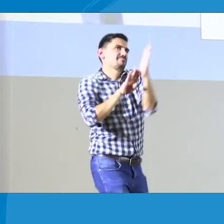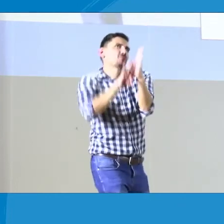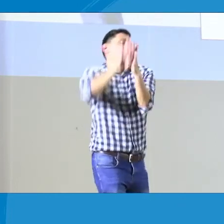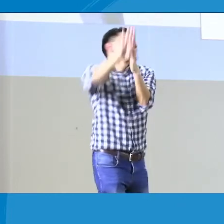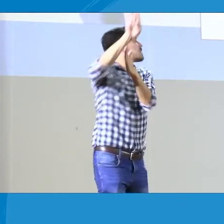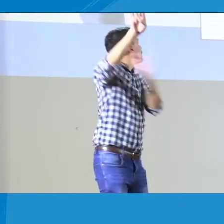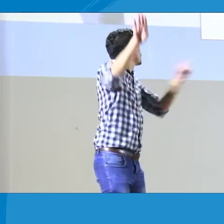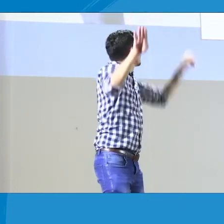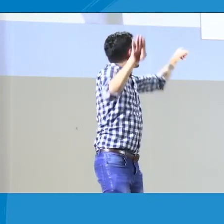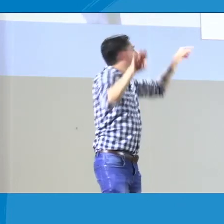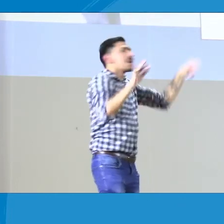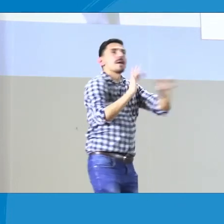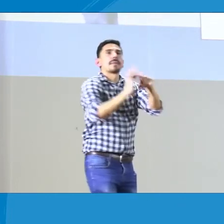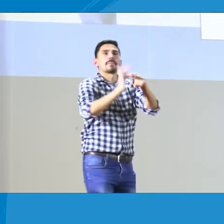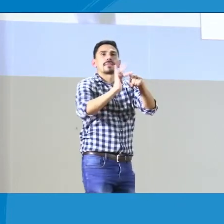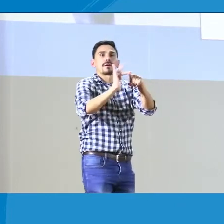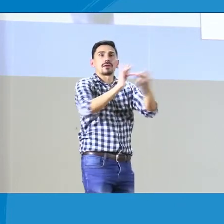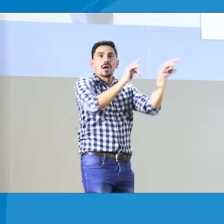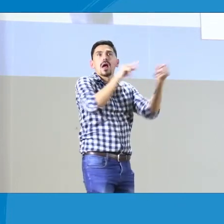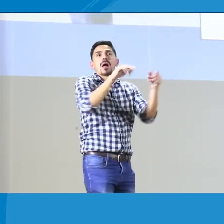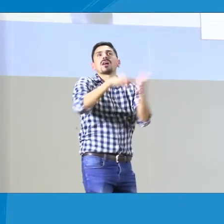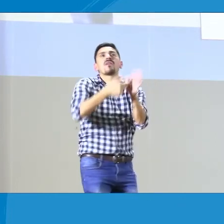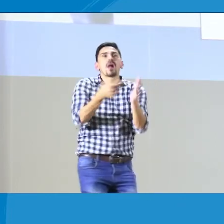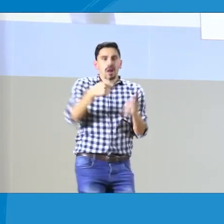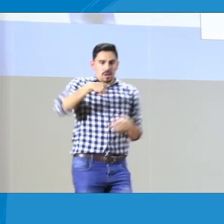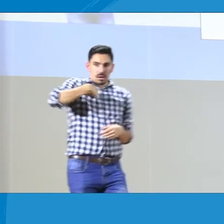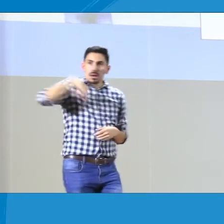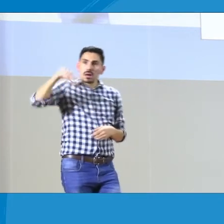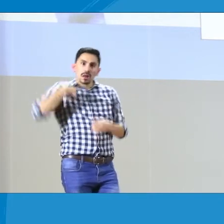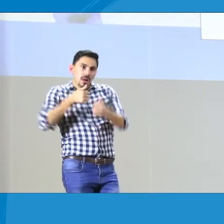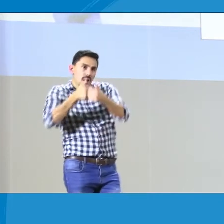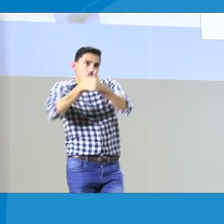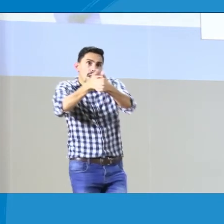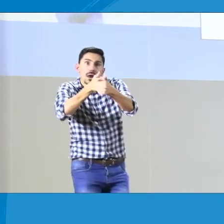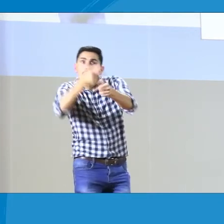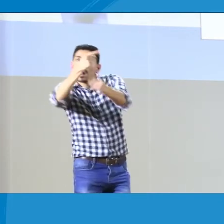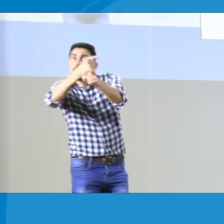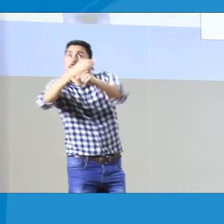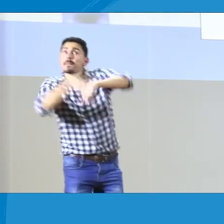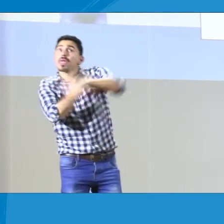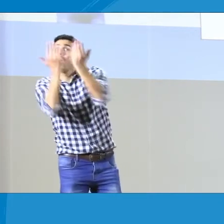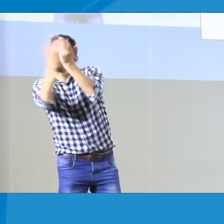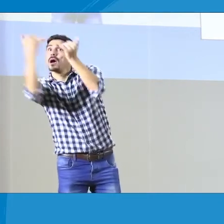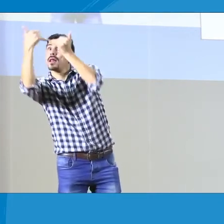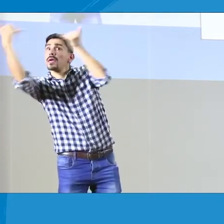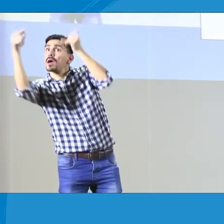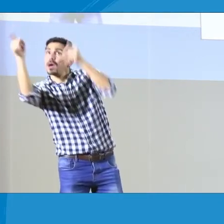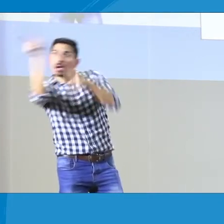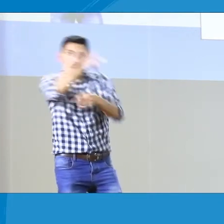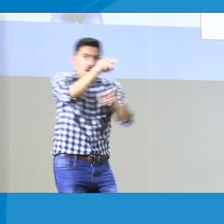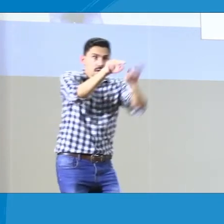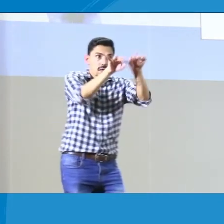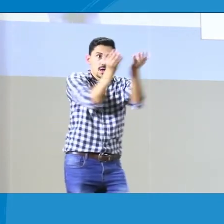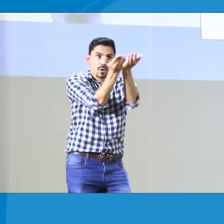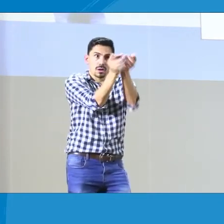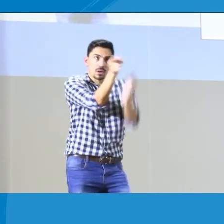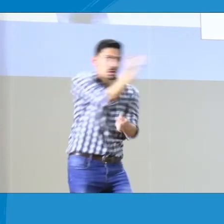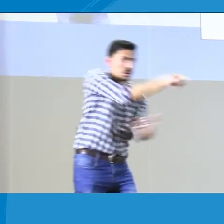plan progresivo de implementación, esto quiere decir que el seguimiento que se hace